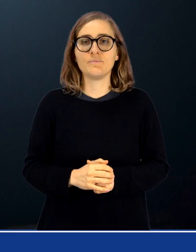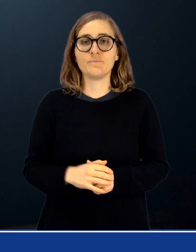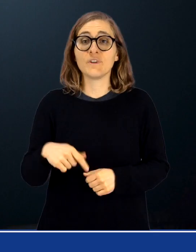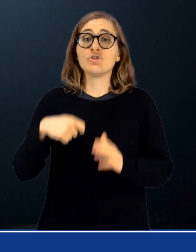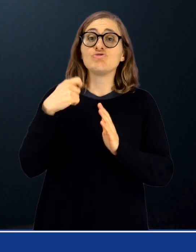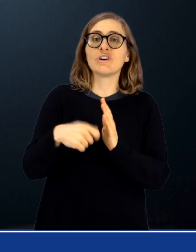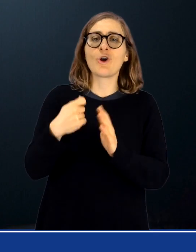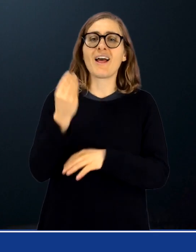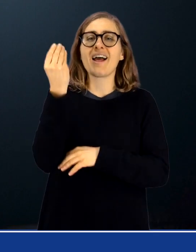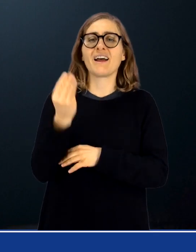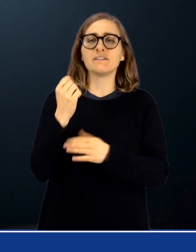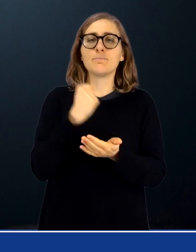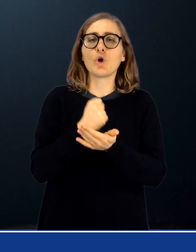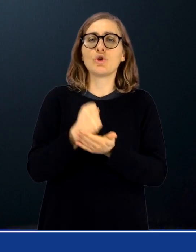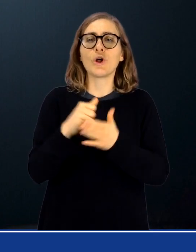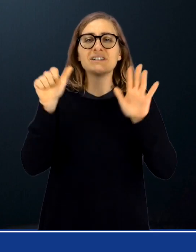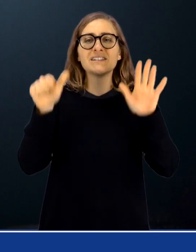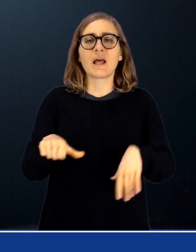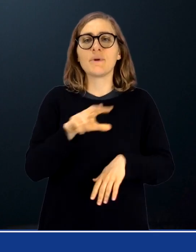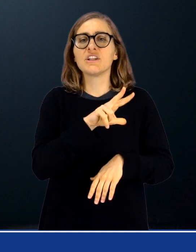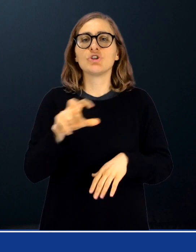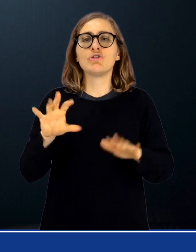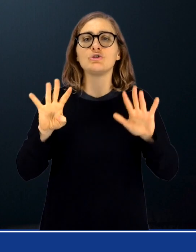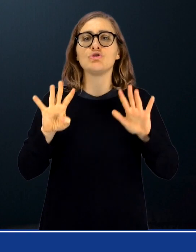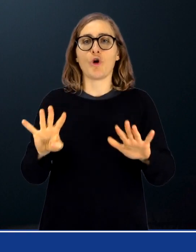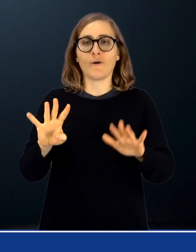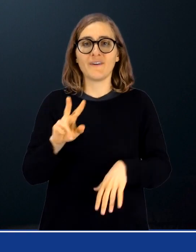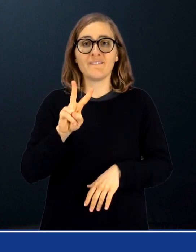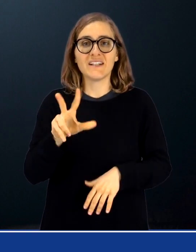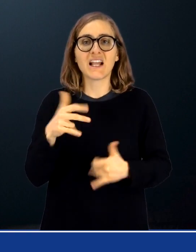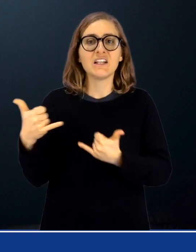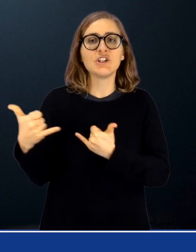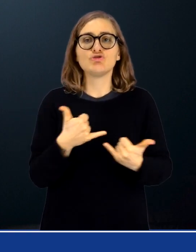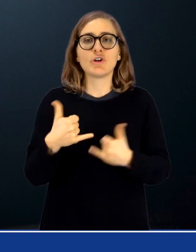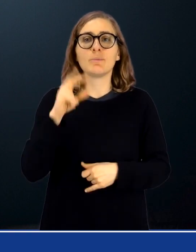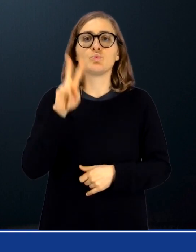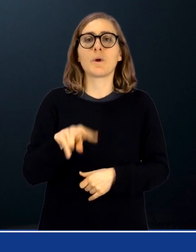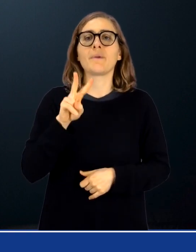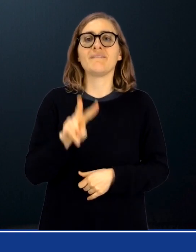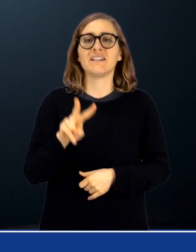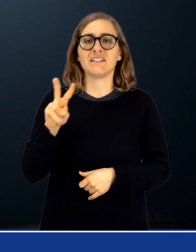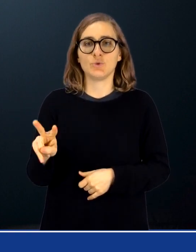Circolare ENS numero 6309 del 23 dicembre 2022